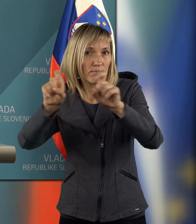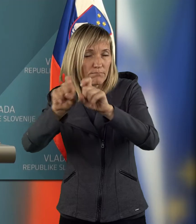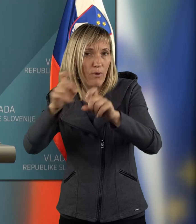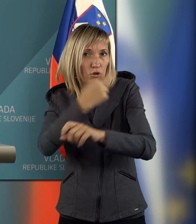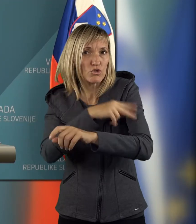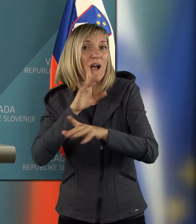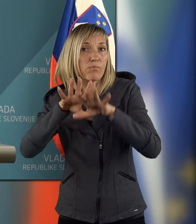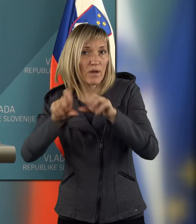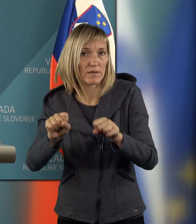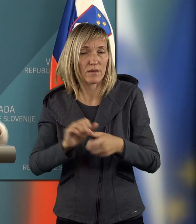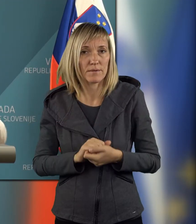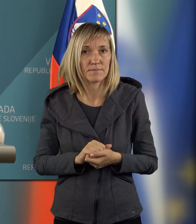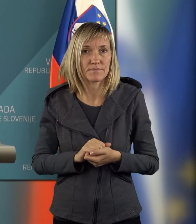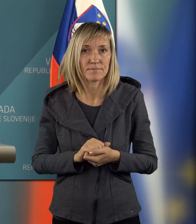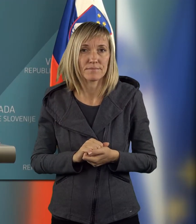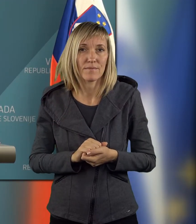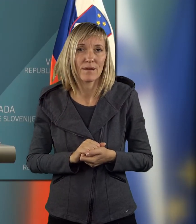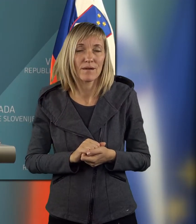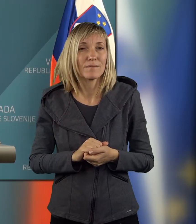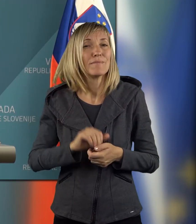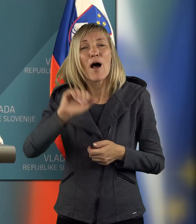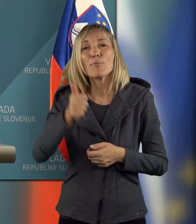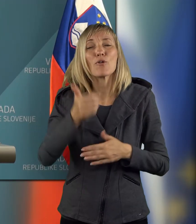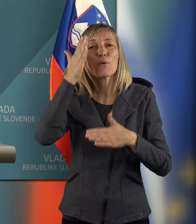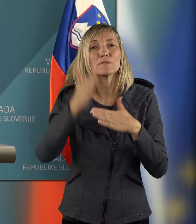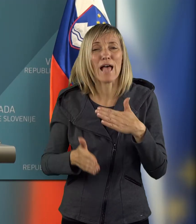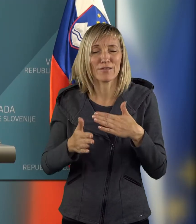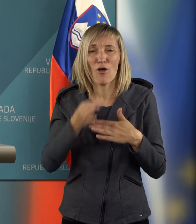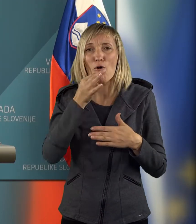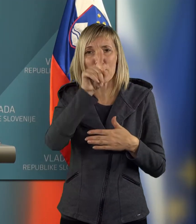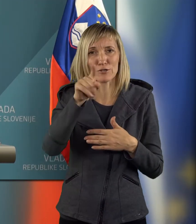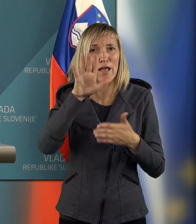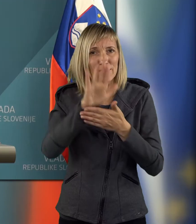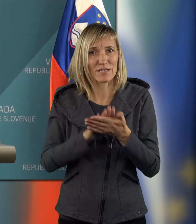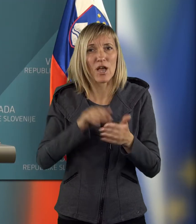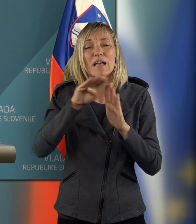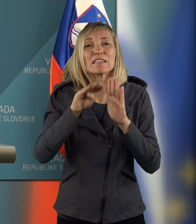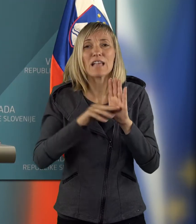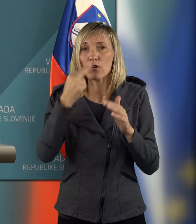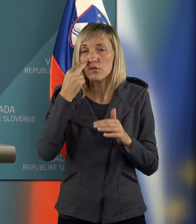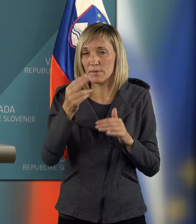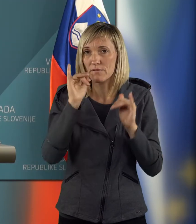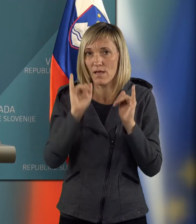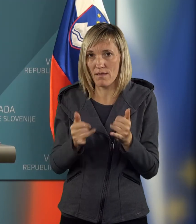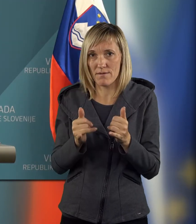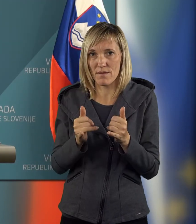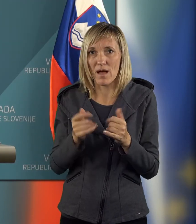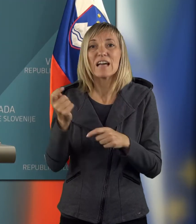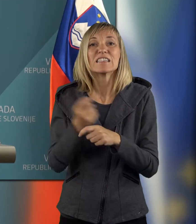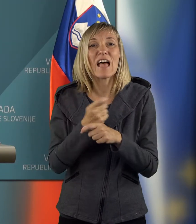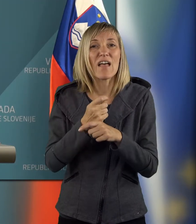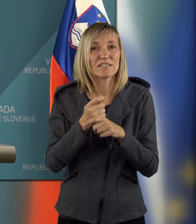Ja, bom spet z zadnjem vprašanjem začela ja. V zakonu so predvidene tako